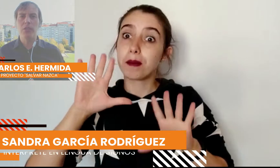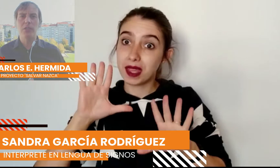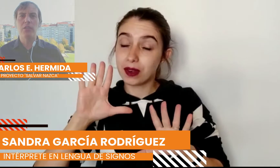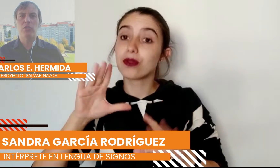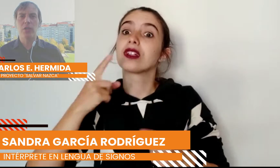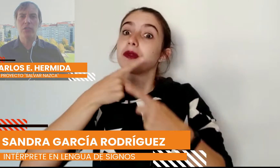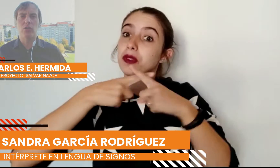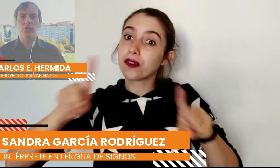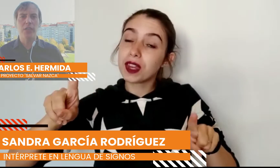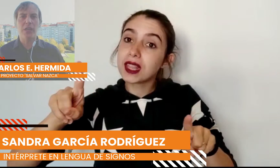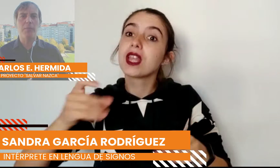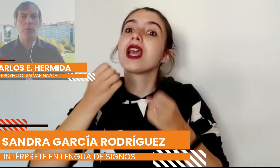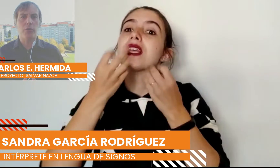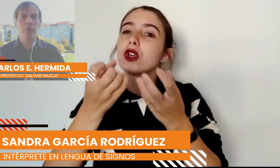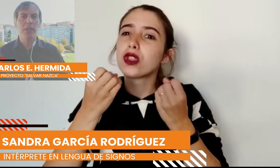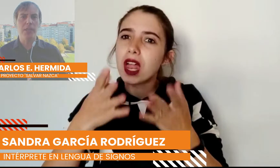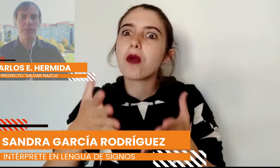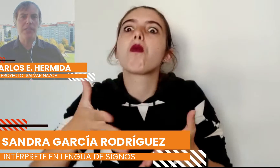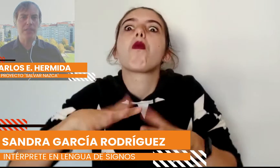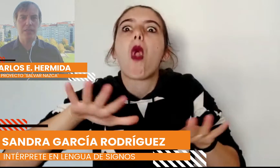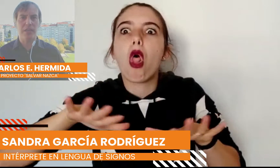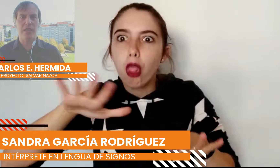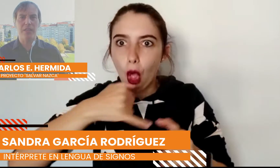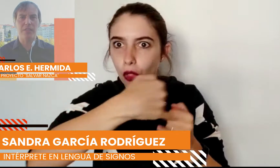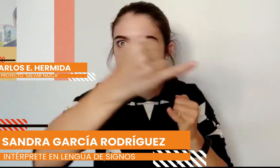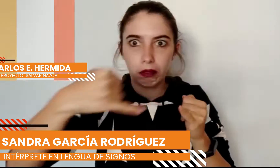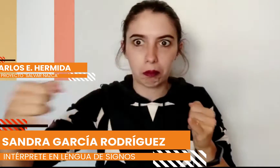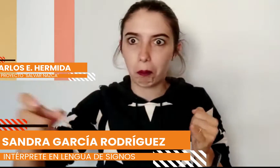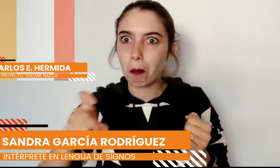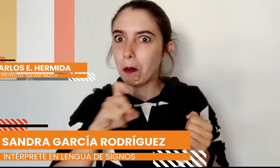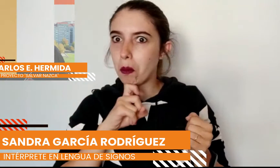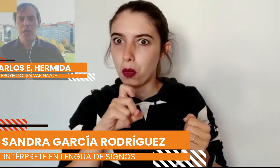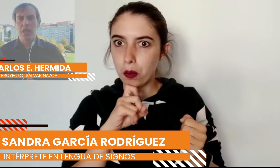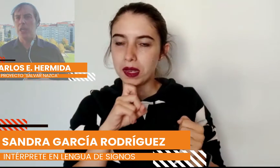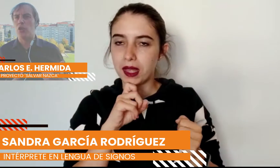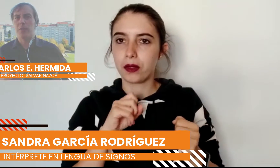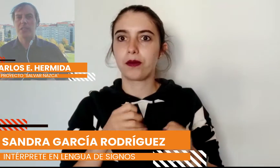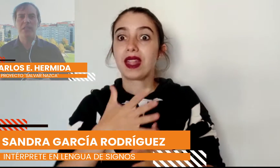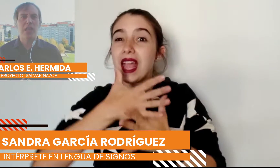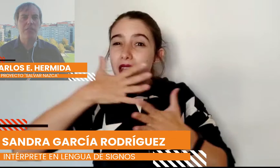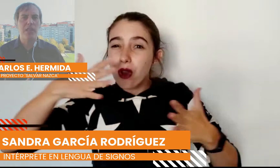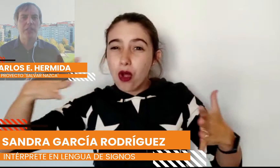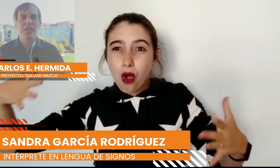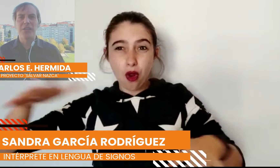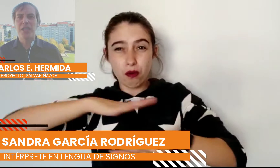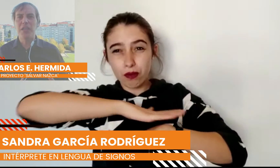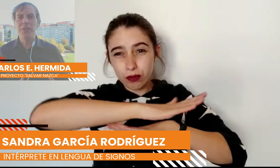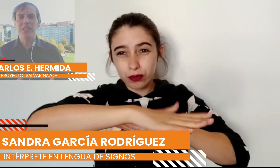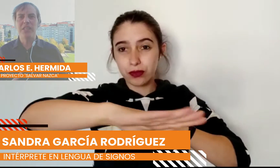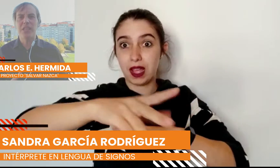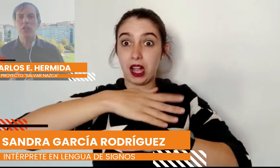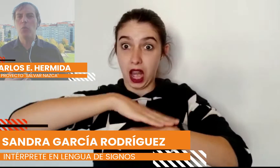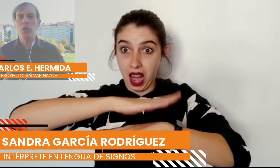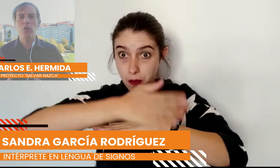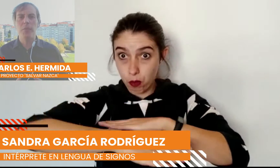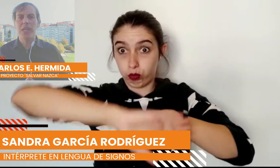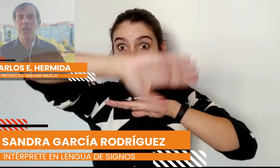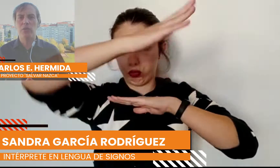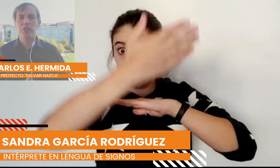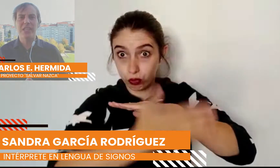distinto es contar por dónde debían ser trazadas. Enormes distancias, relieves del terreno muy complicados y